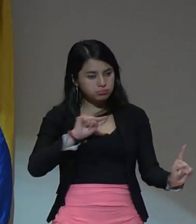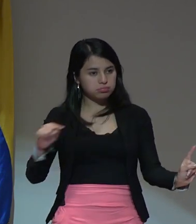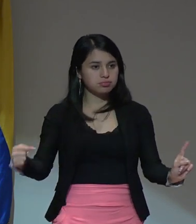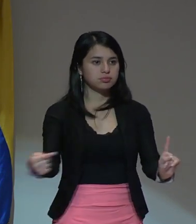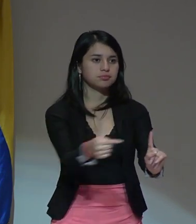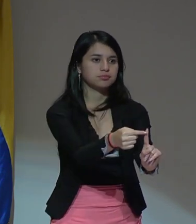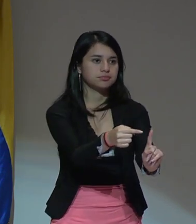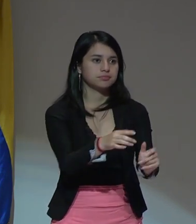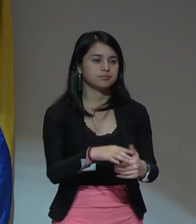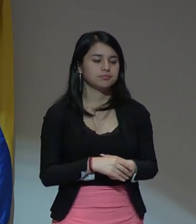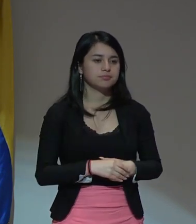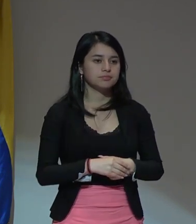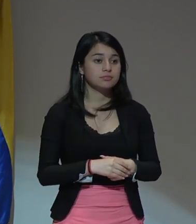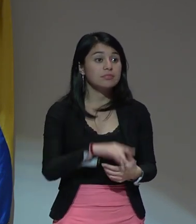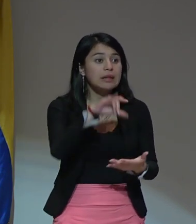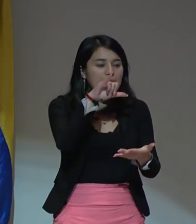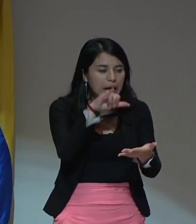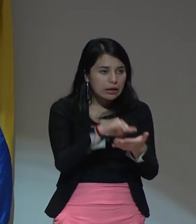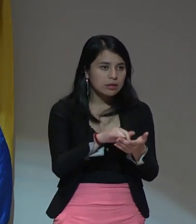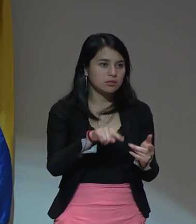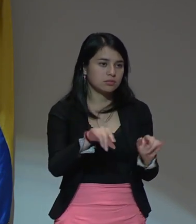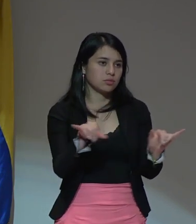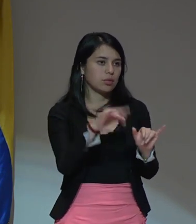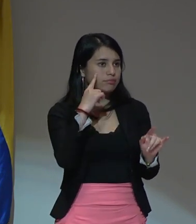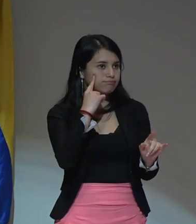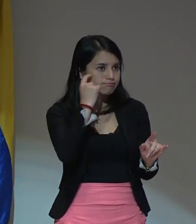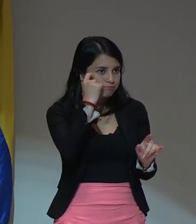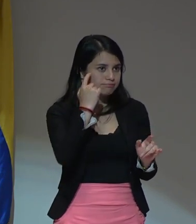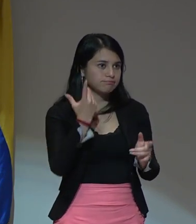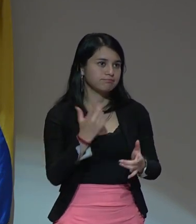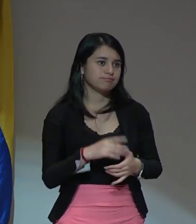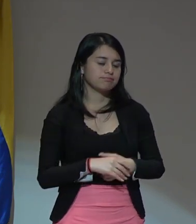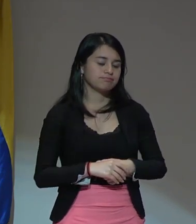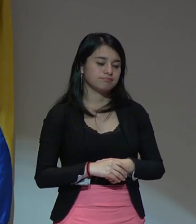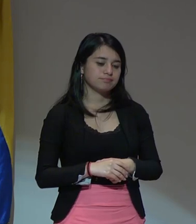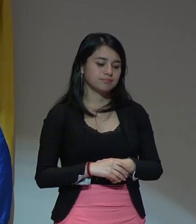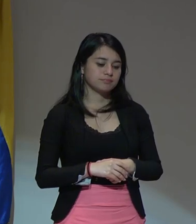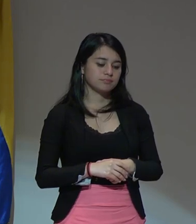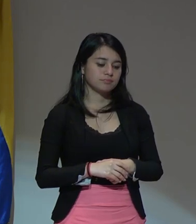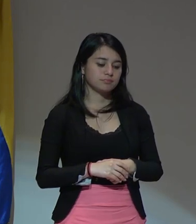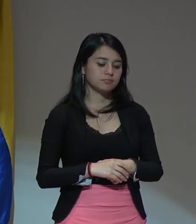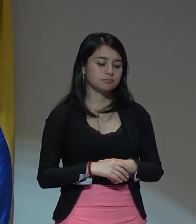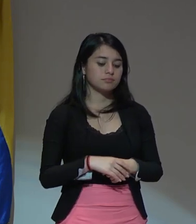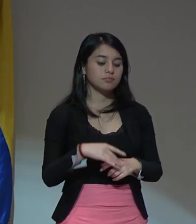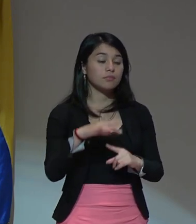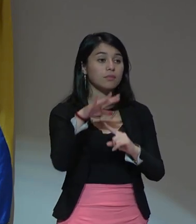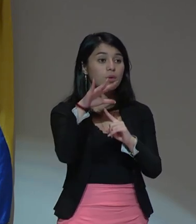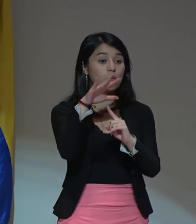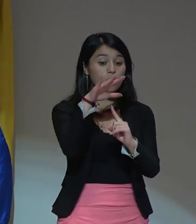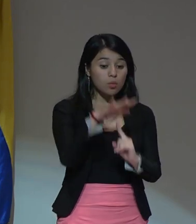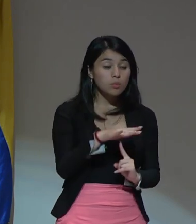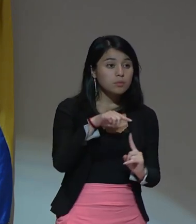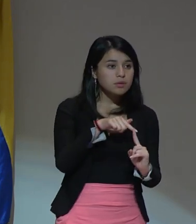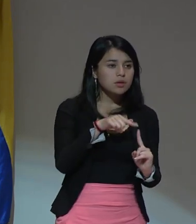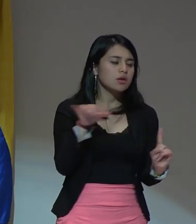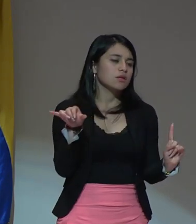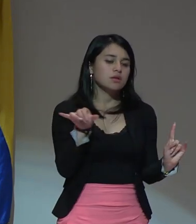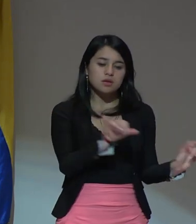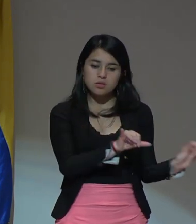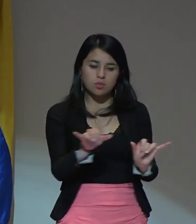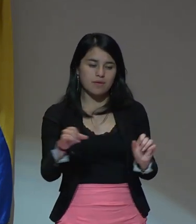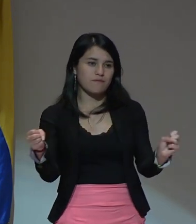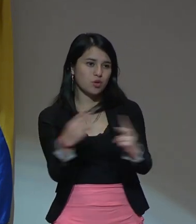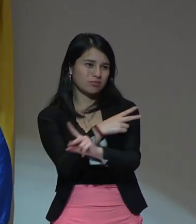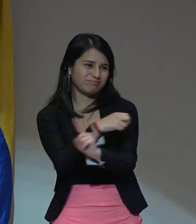En eso consiste el desafío. La humillación al igual que la violencia